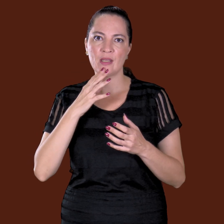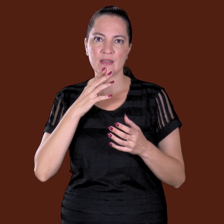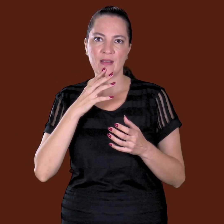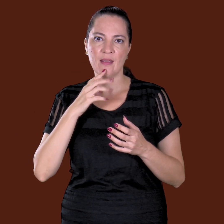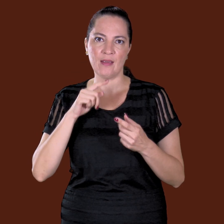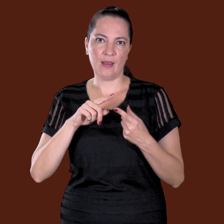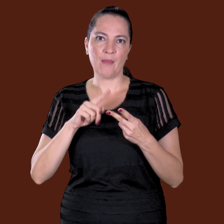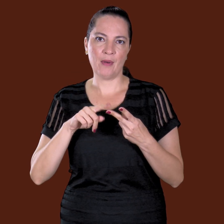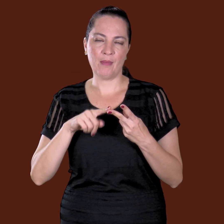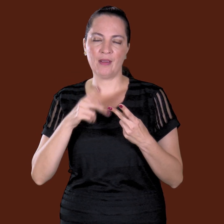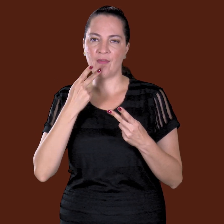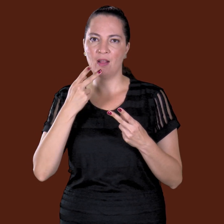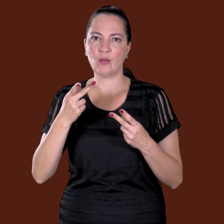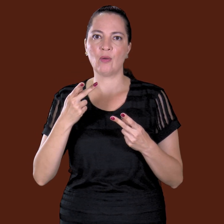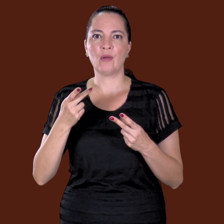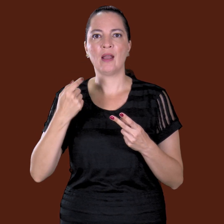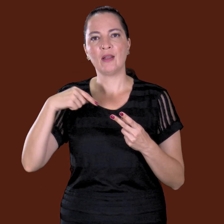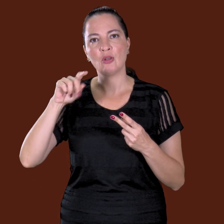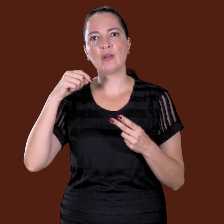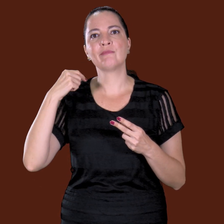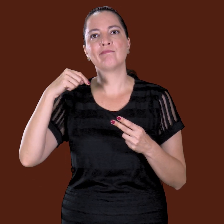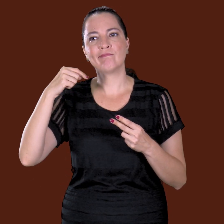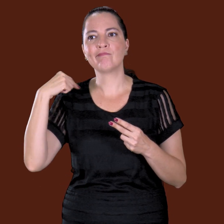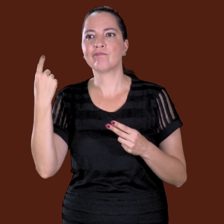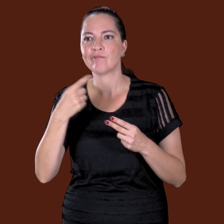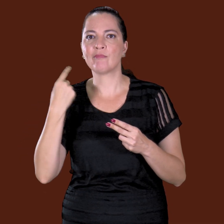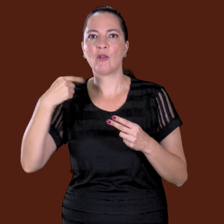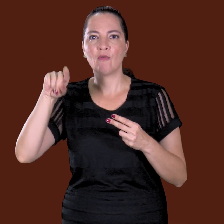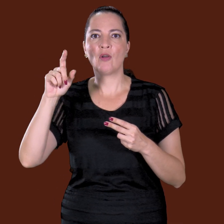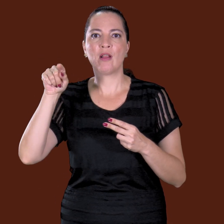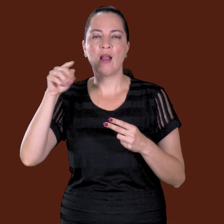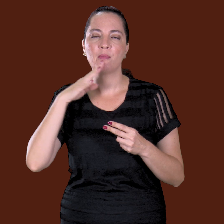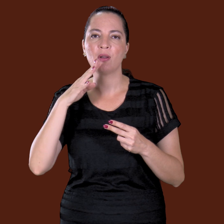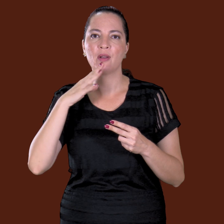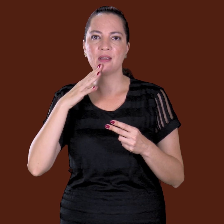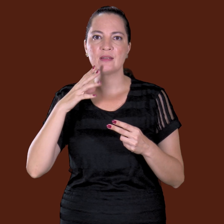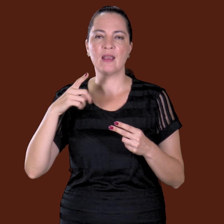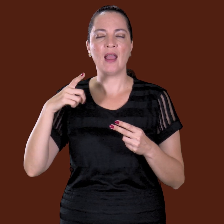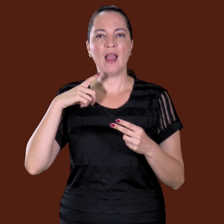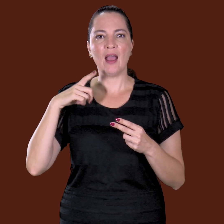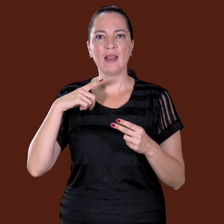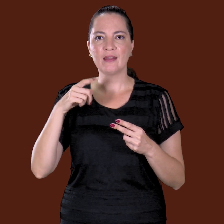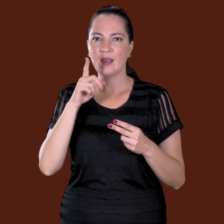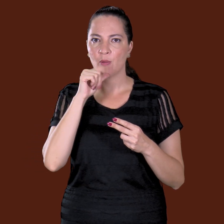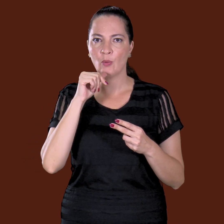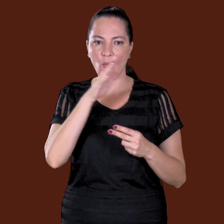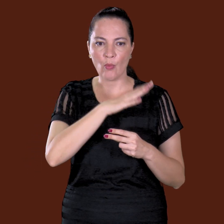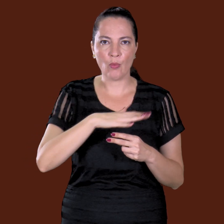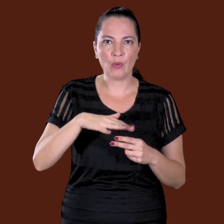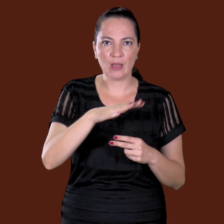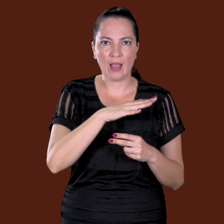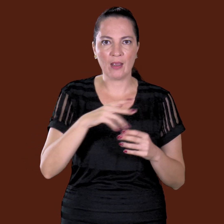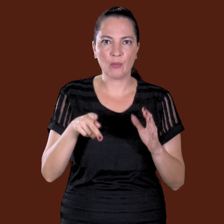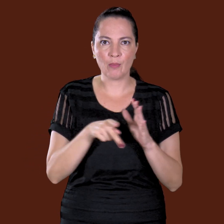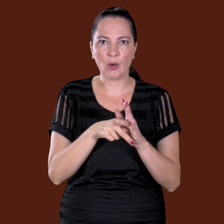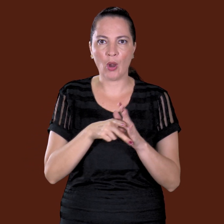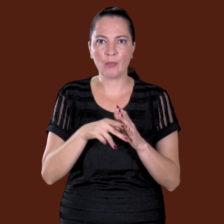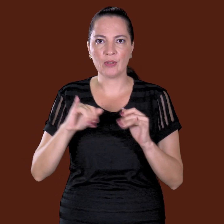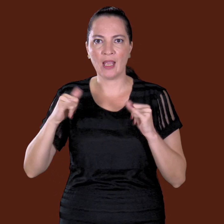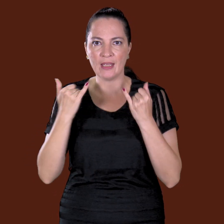fomos, ele tá beirando o lago que é feito pela hidrelétrica de lá,